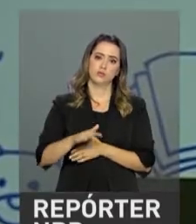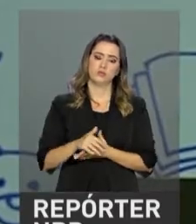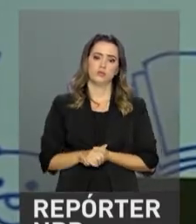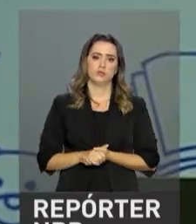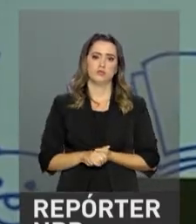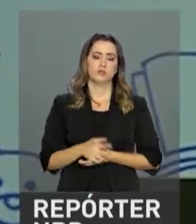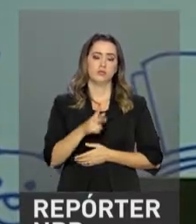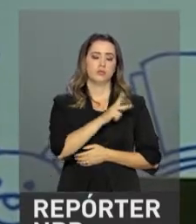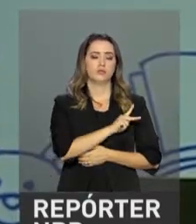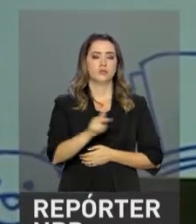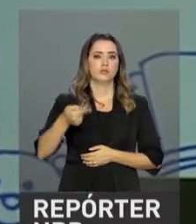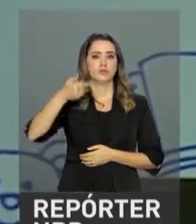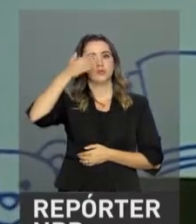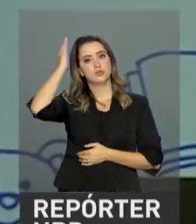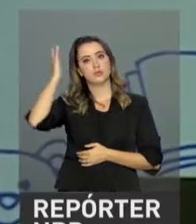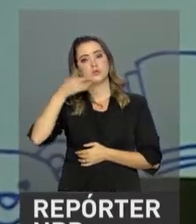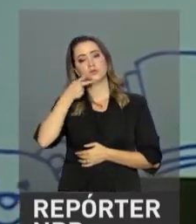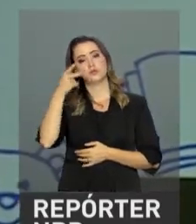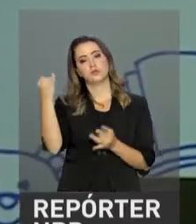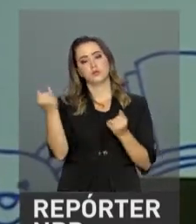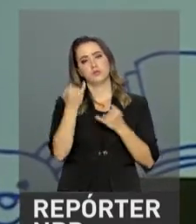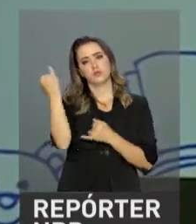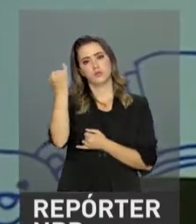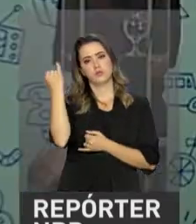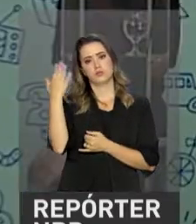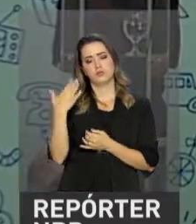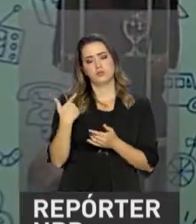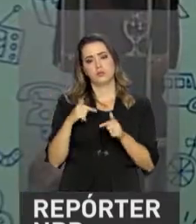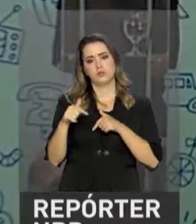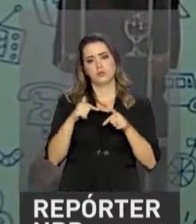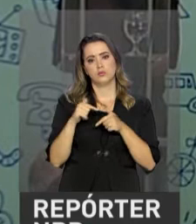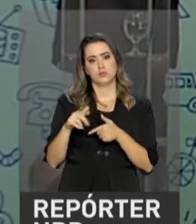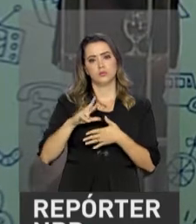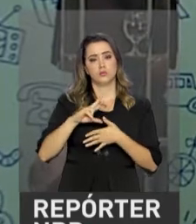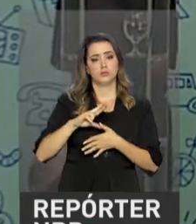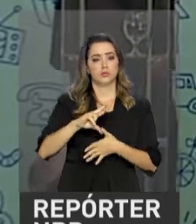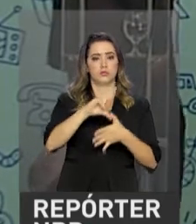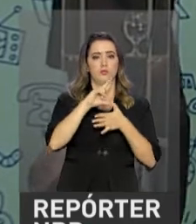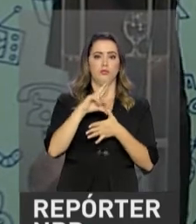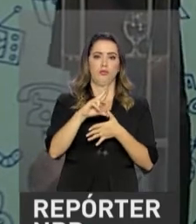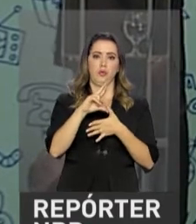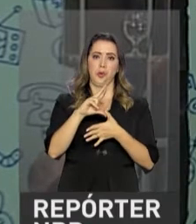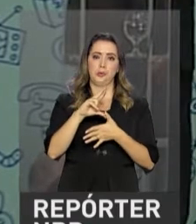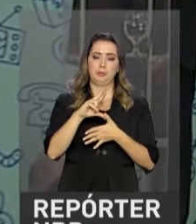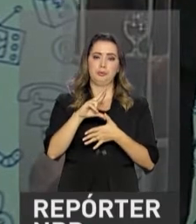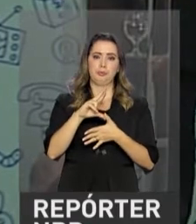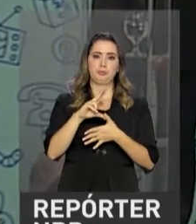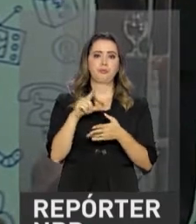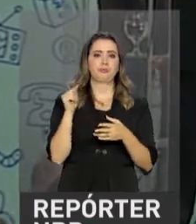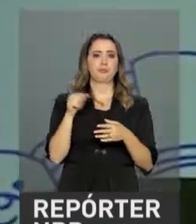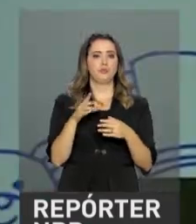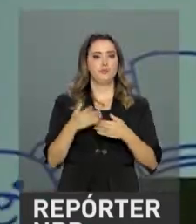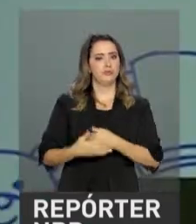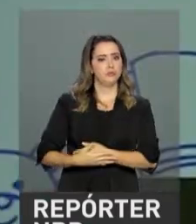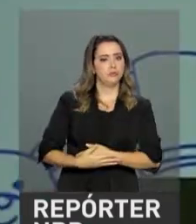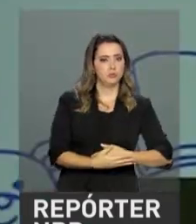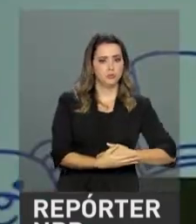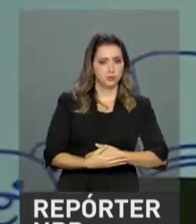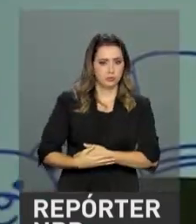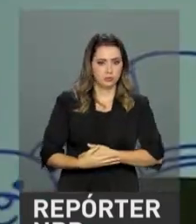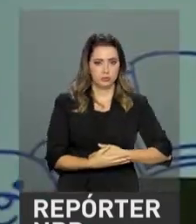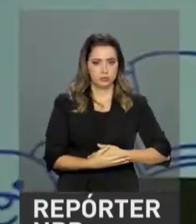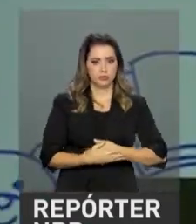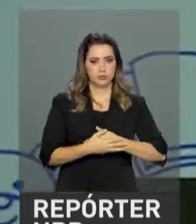O presidente Michel Temer destacou as iniciativas latino-americanas voltadas à primeira infância. Há uma